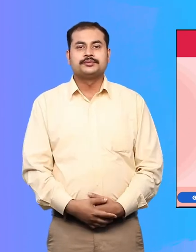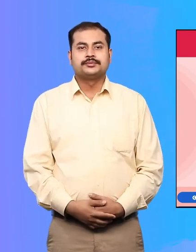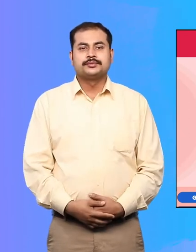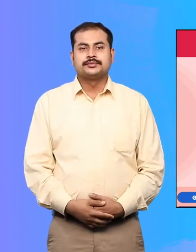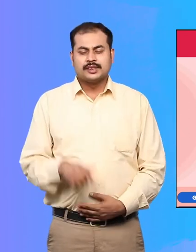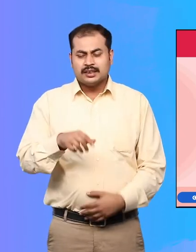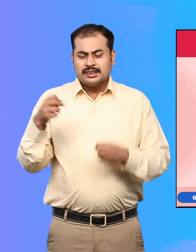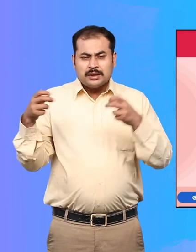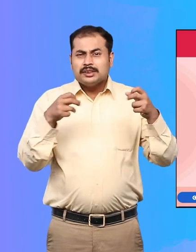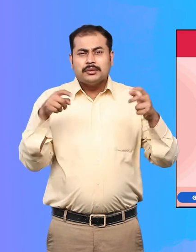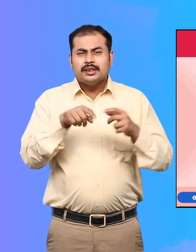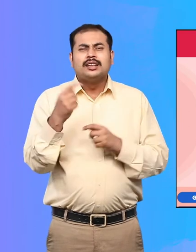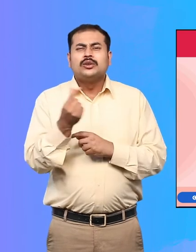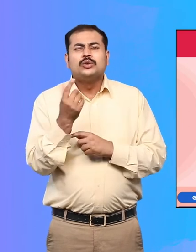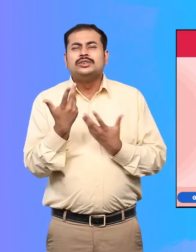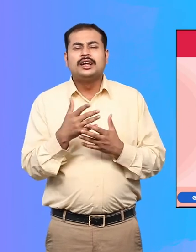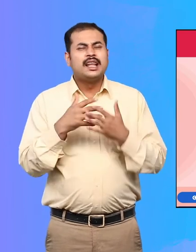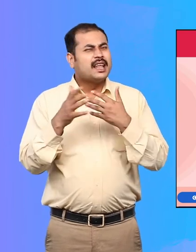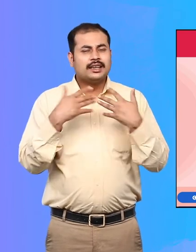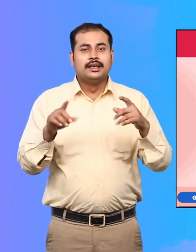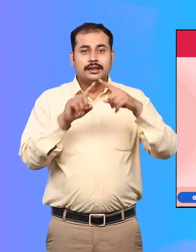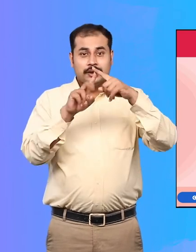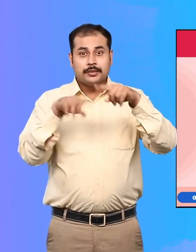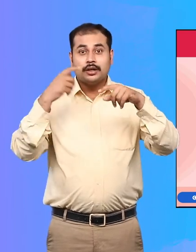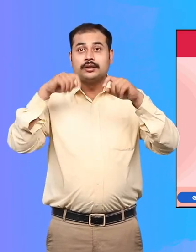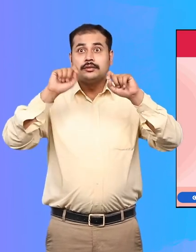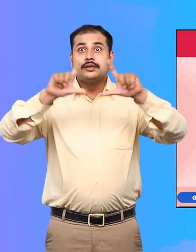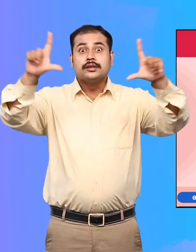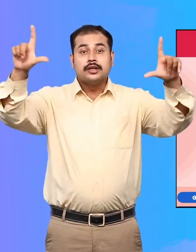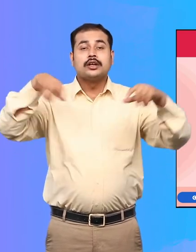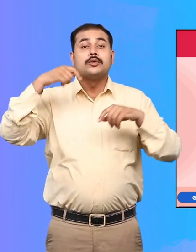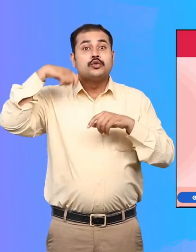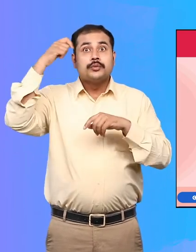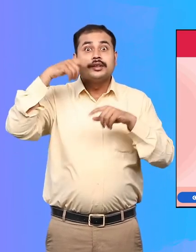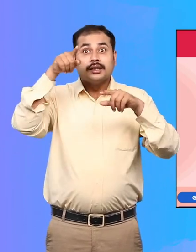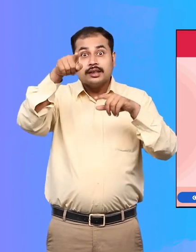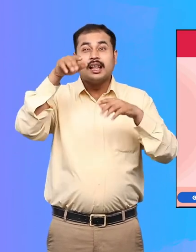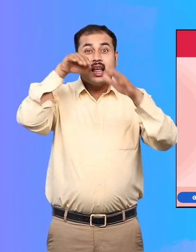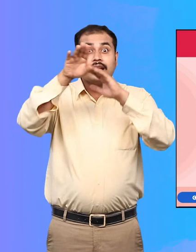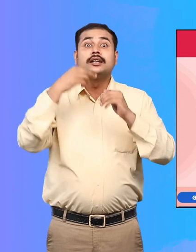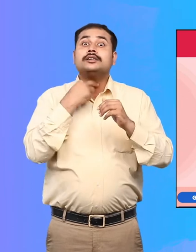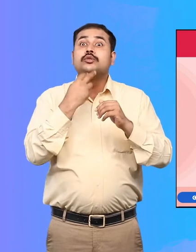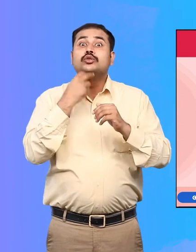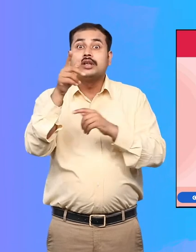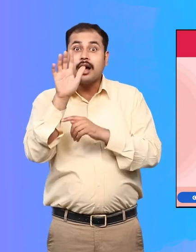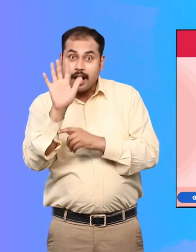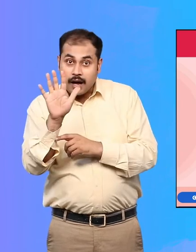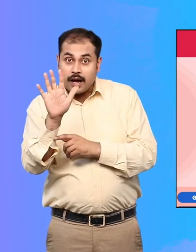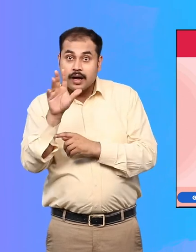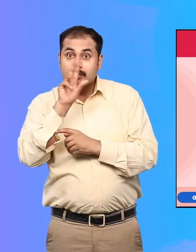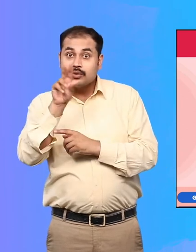दोनों ही टेलिविजन या विडियो स्क्रीन पर जानकारी लिखित में दर्शाने के लिए उपयोग किया